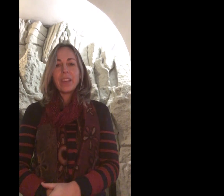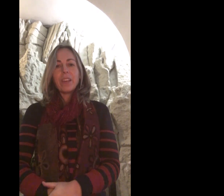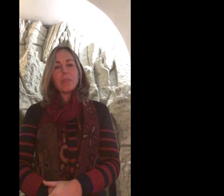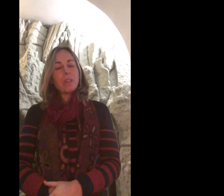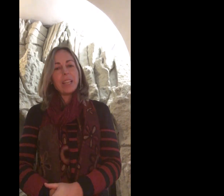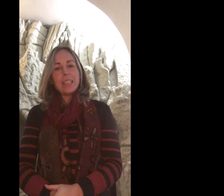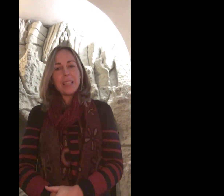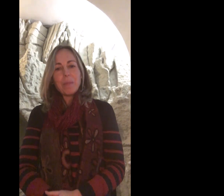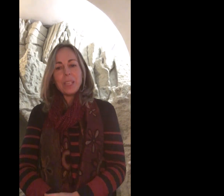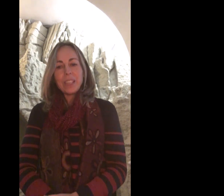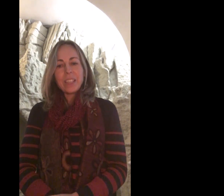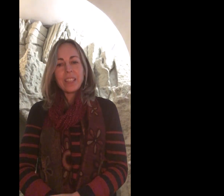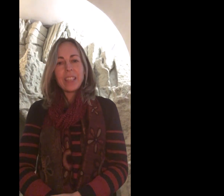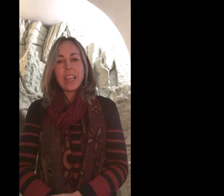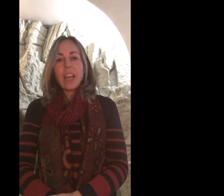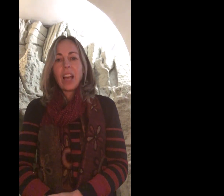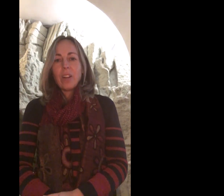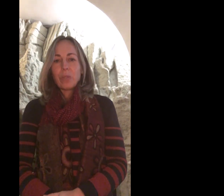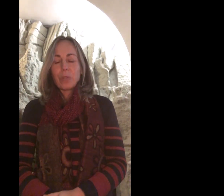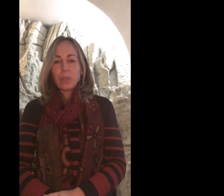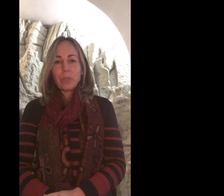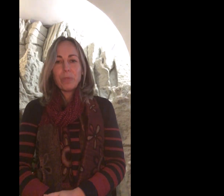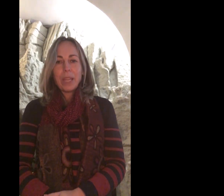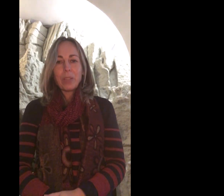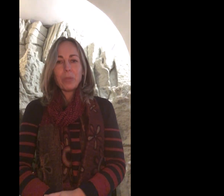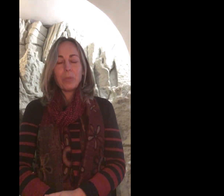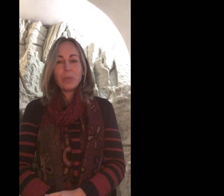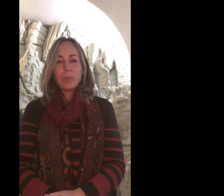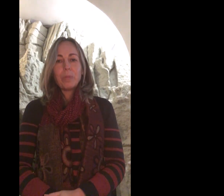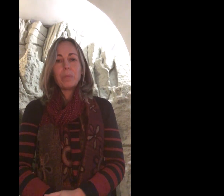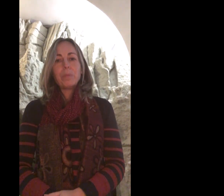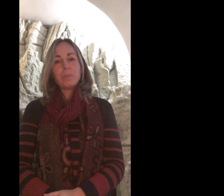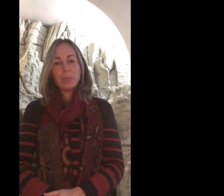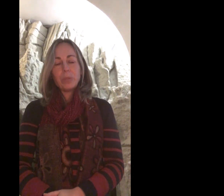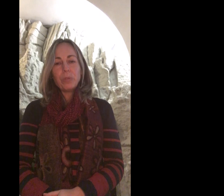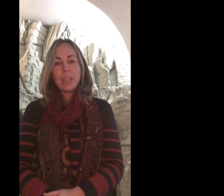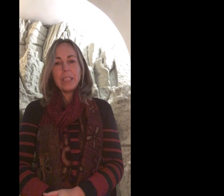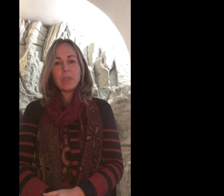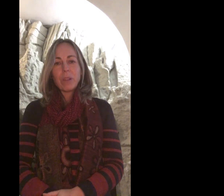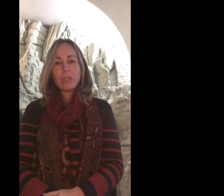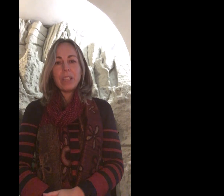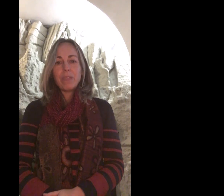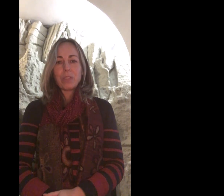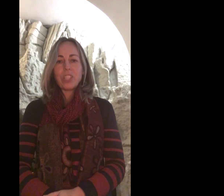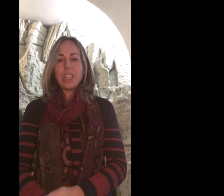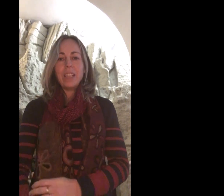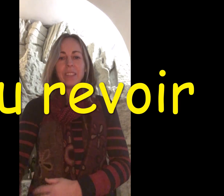Voilà les amis On se retrouve bientôt Pour une nouvelle histoire de l'Évangile